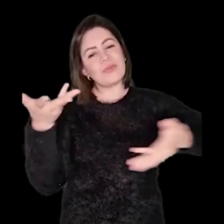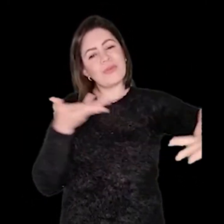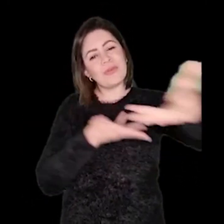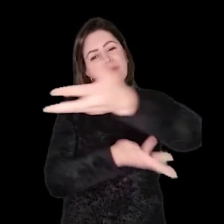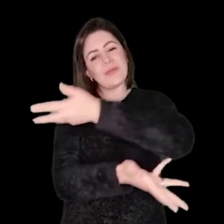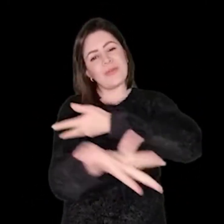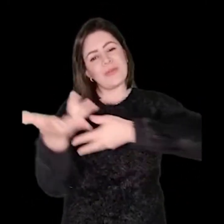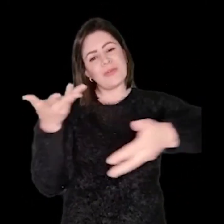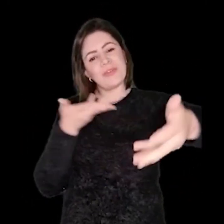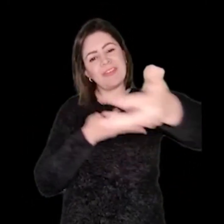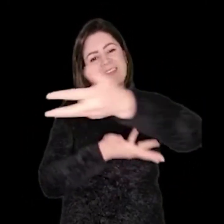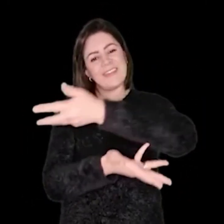surdos.